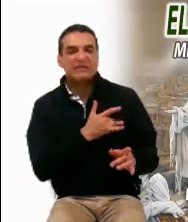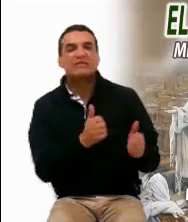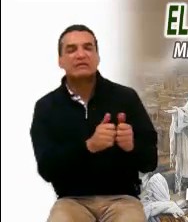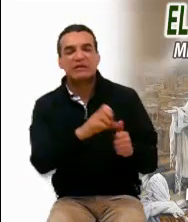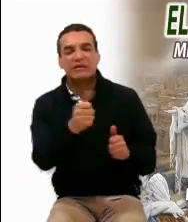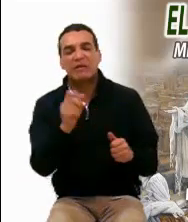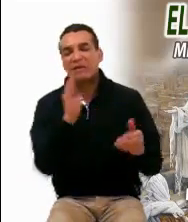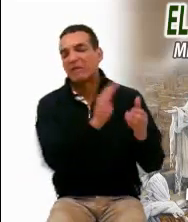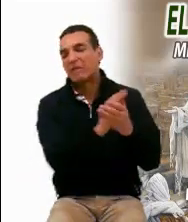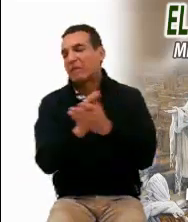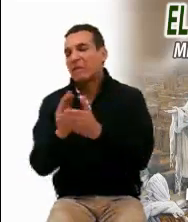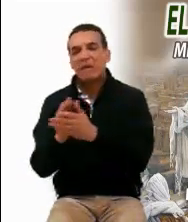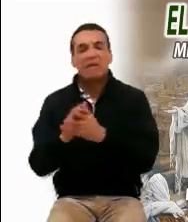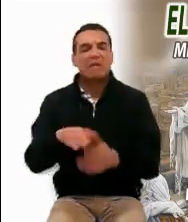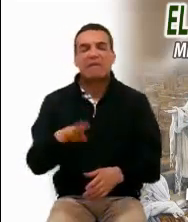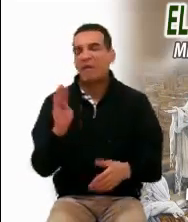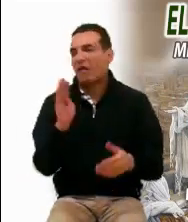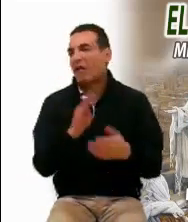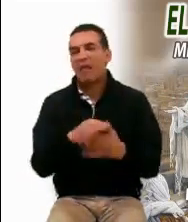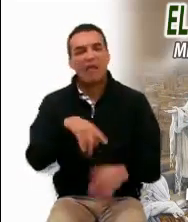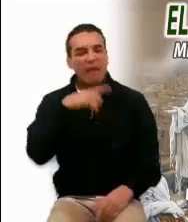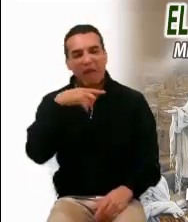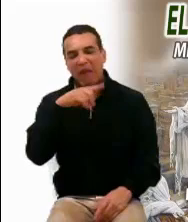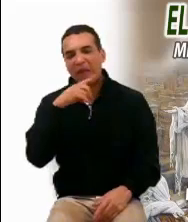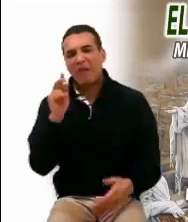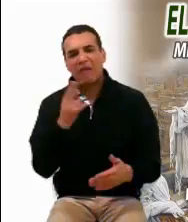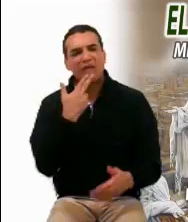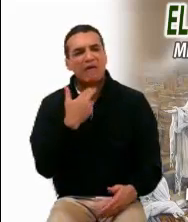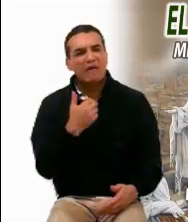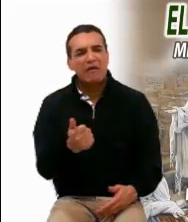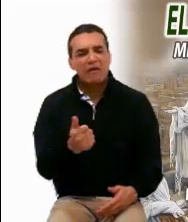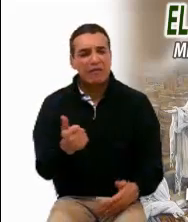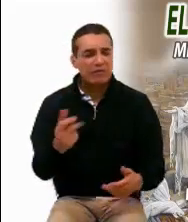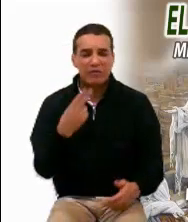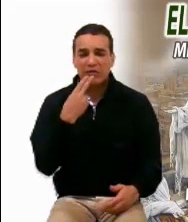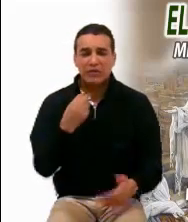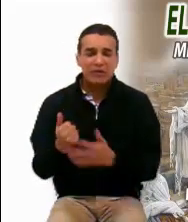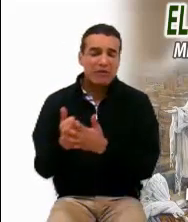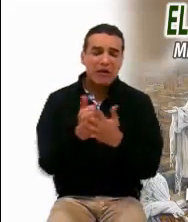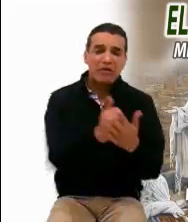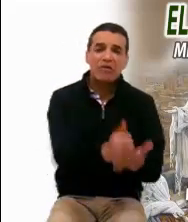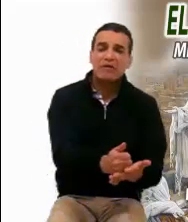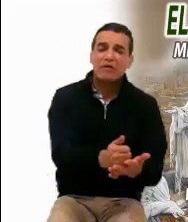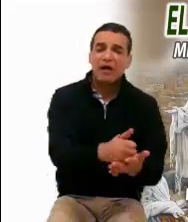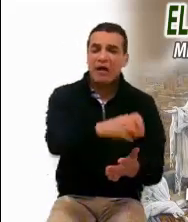fertilizan, viven indiferentes frente a los demás y no pueden producir frutos.